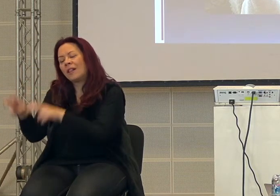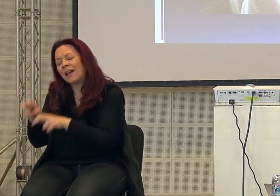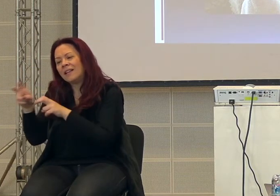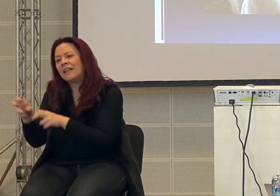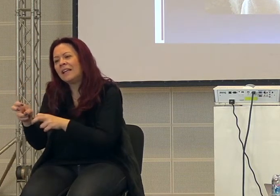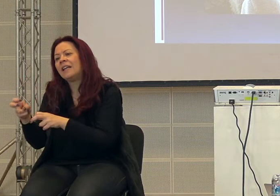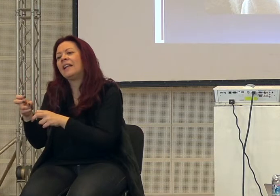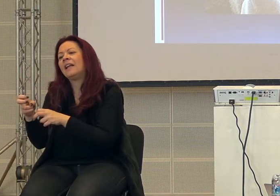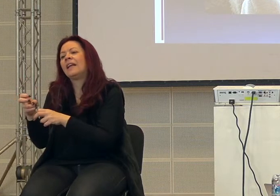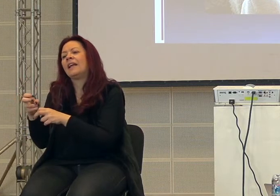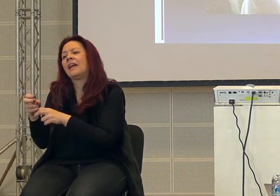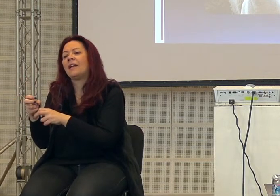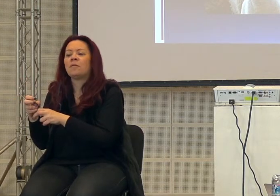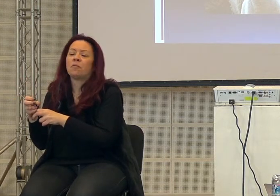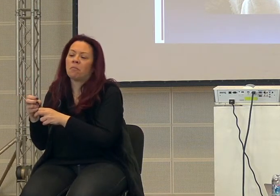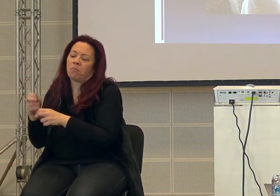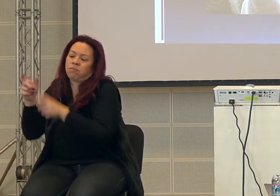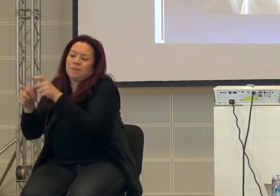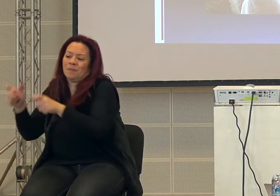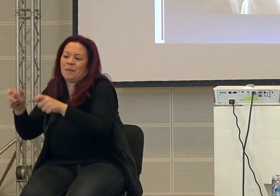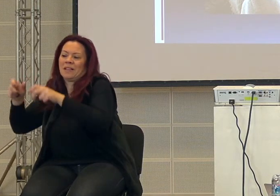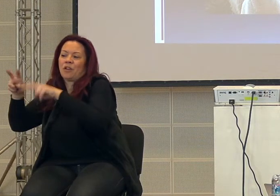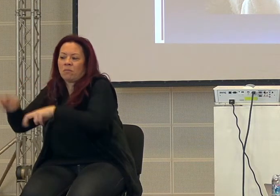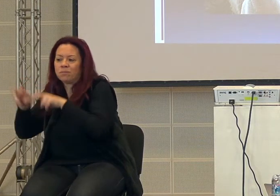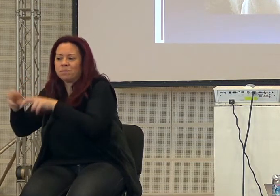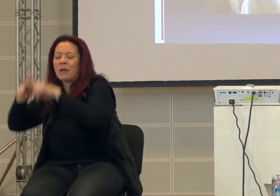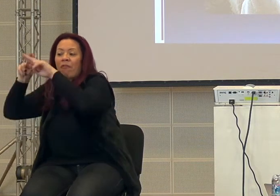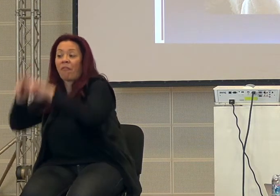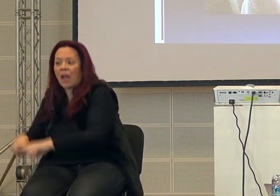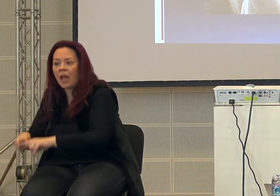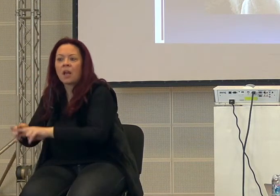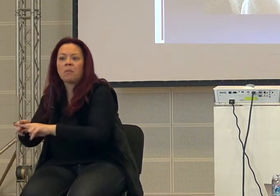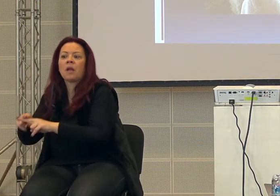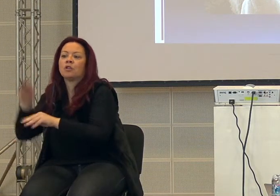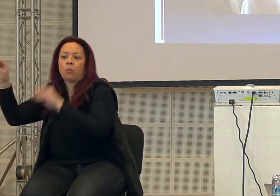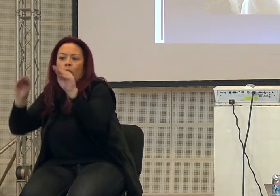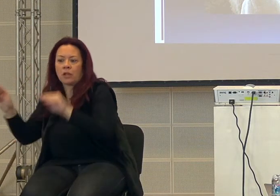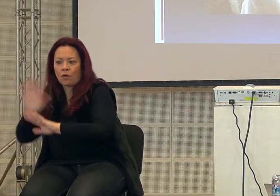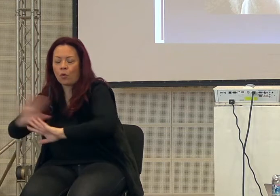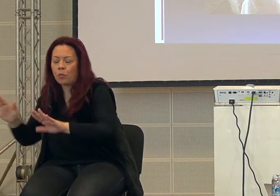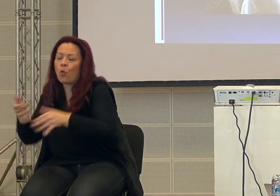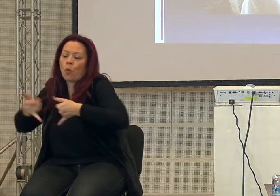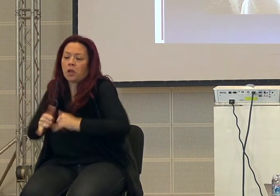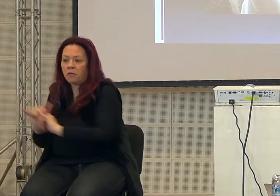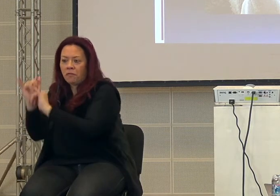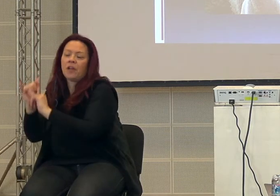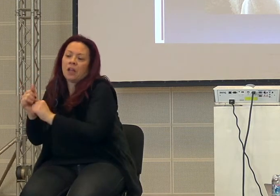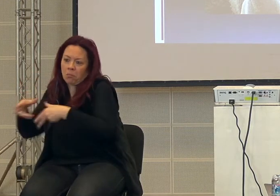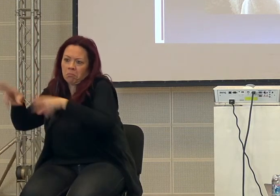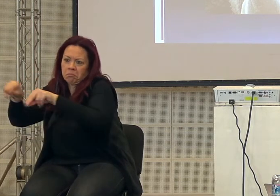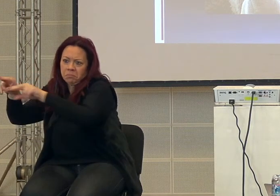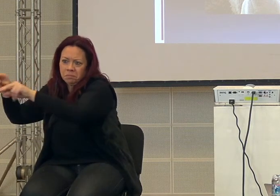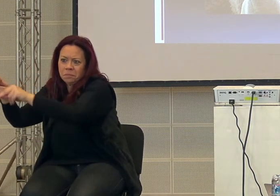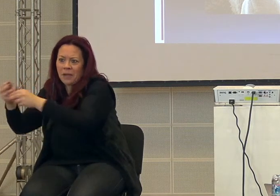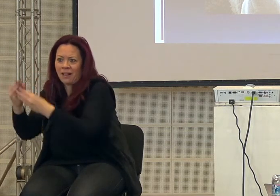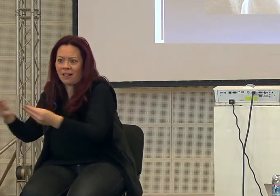civiltà agricola, questo non era più vero perché stavano fermi, quindi potevano fare più figli, i figli poi